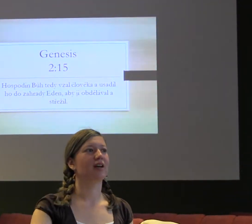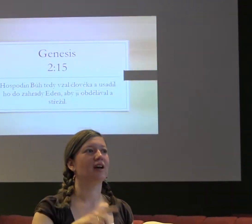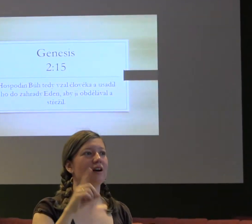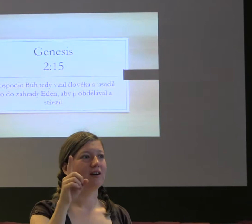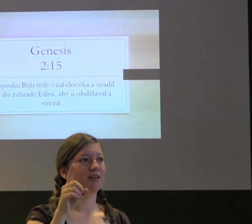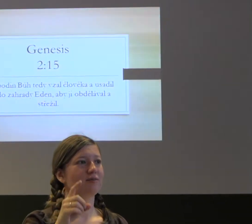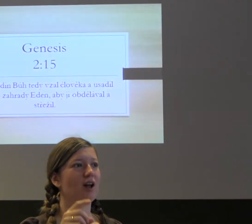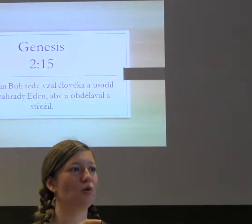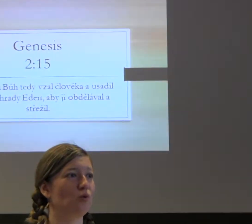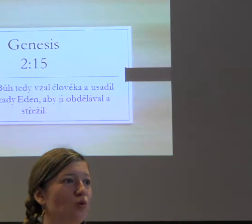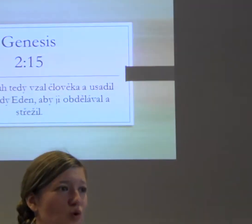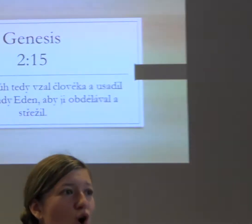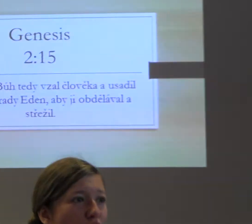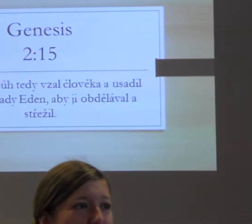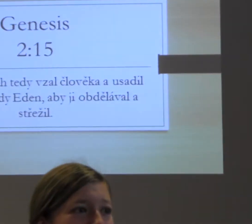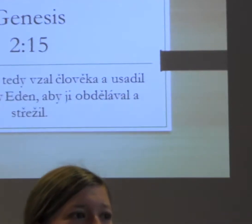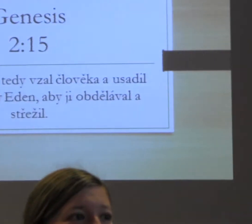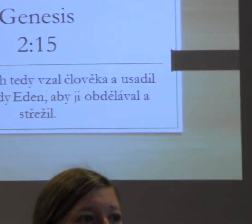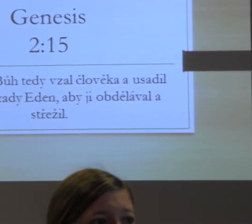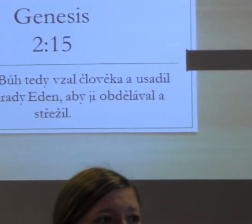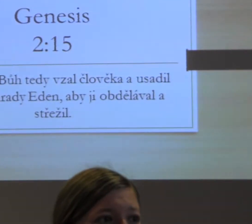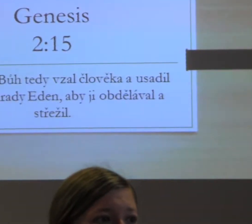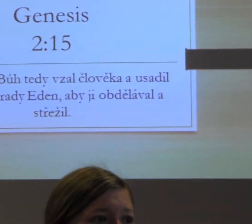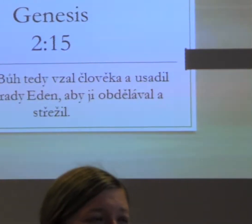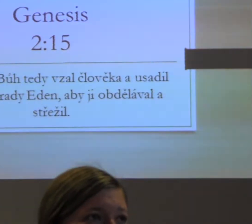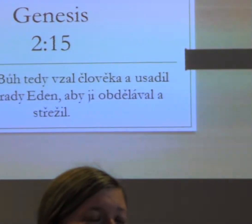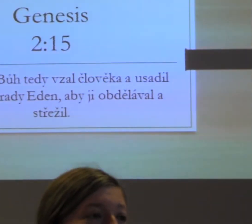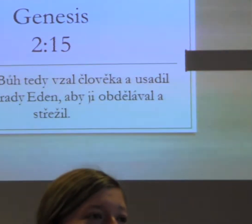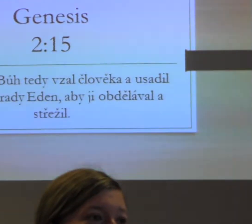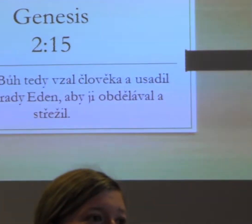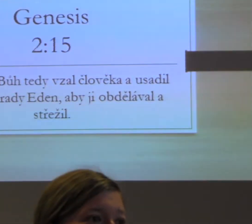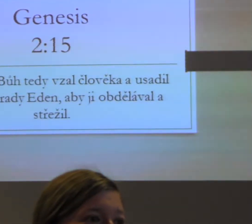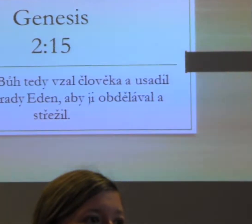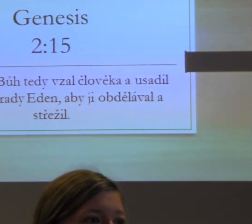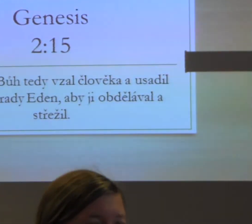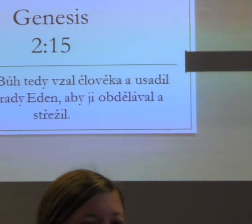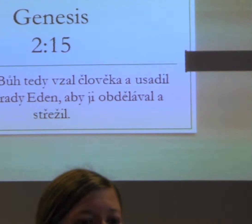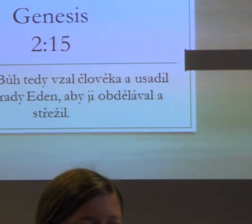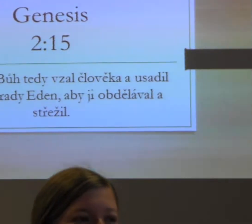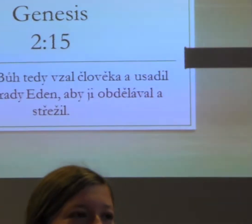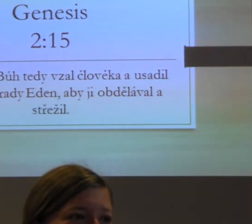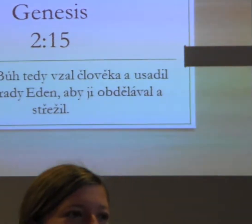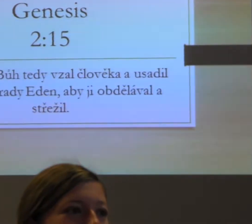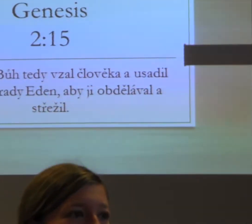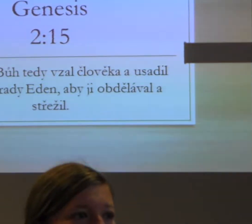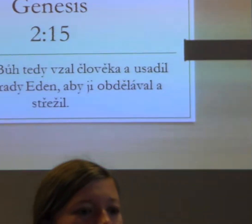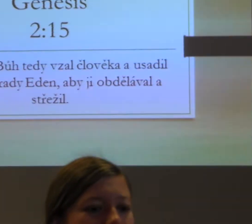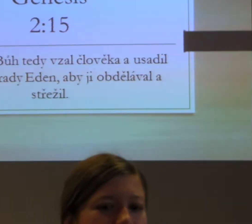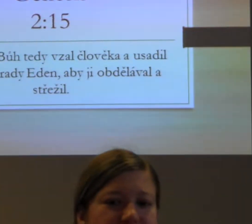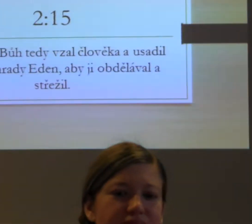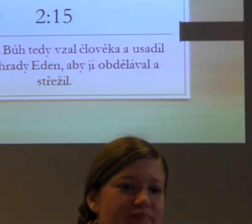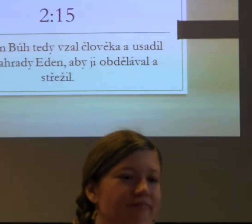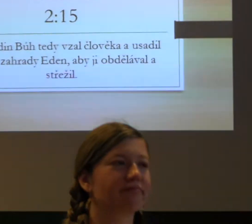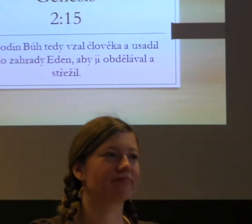První lidi, jeden z prvních úkolů, bylo obdělávat a střežit tu zahradu, takže myslím, že to je důvod číslo jedna, že je to boží